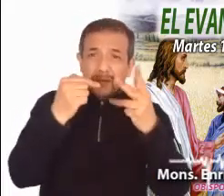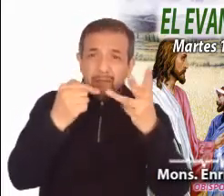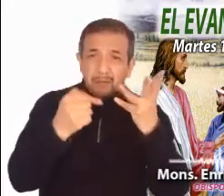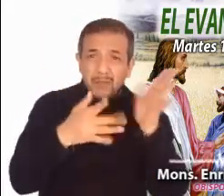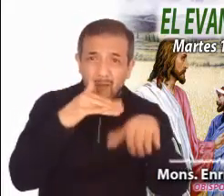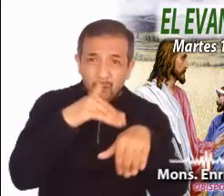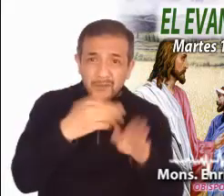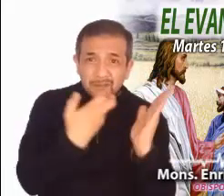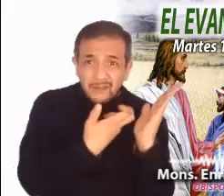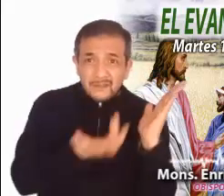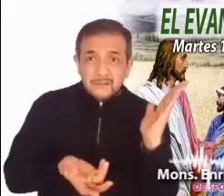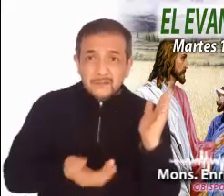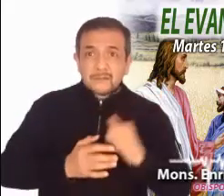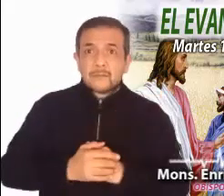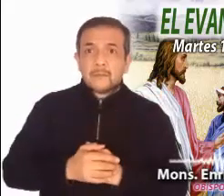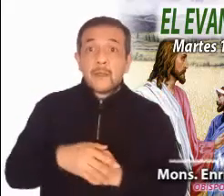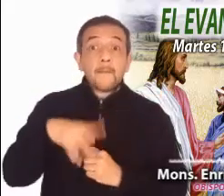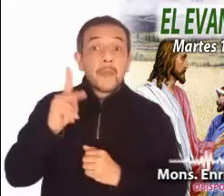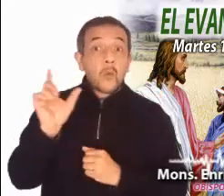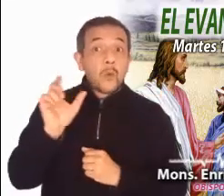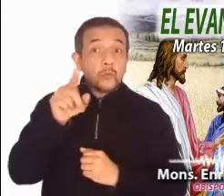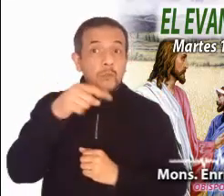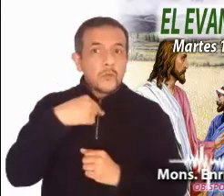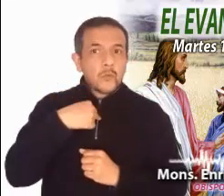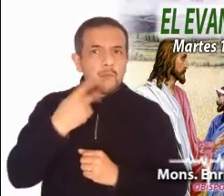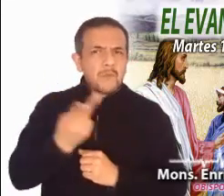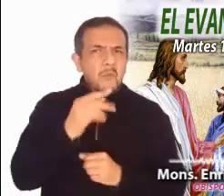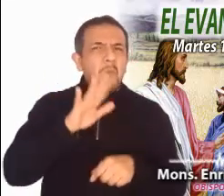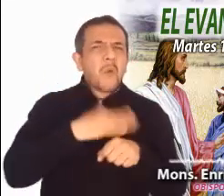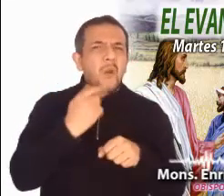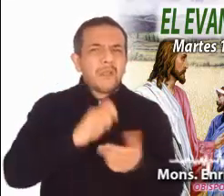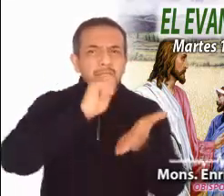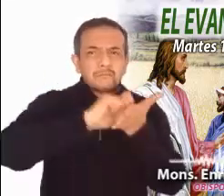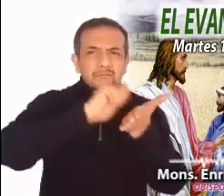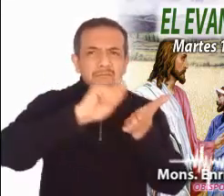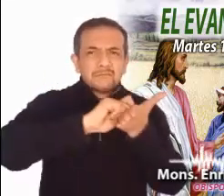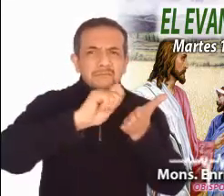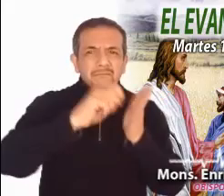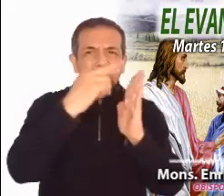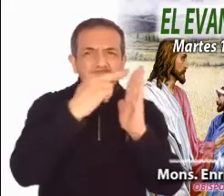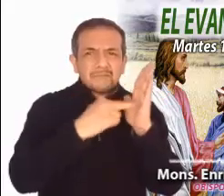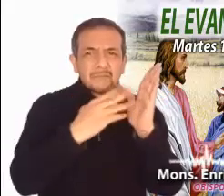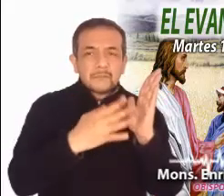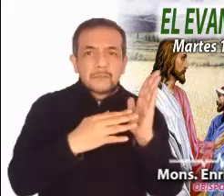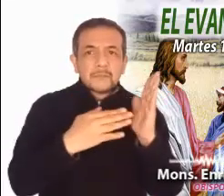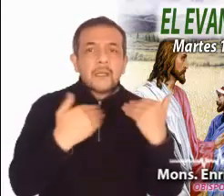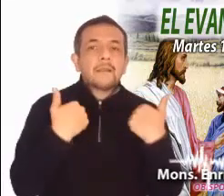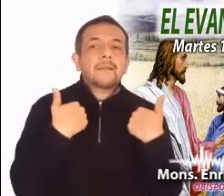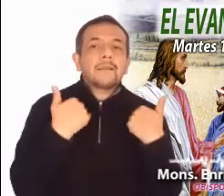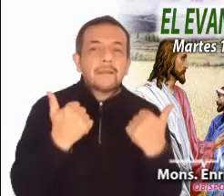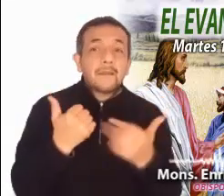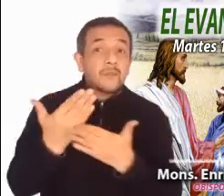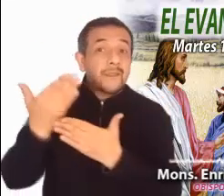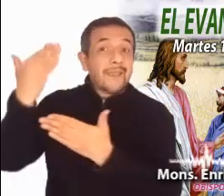pasos que se tienen que dar. Pero si preguntamos, encontraremos que fueron puestos por alguna razón